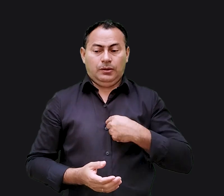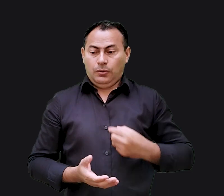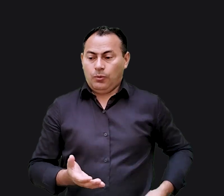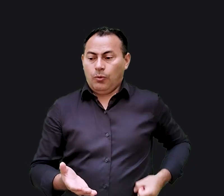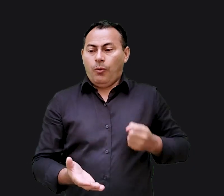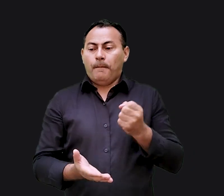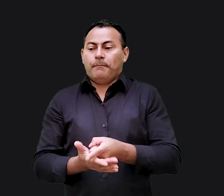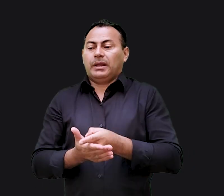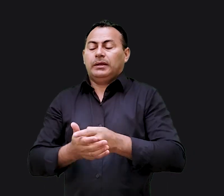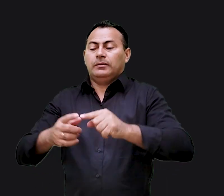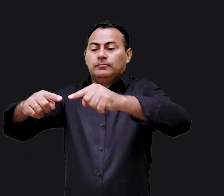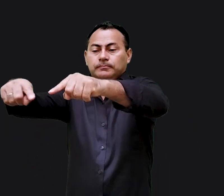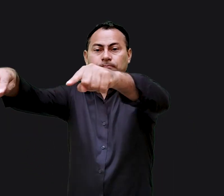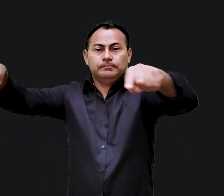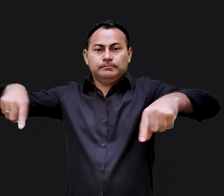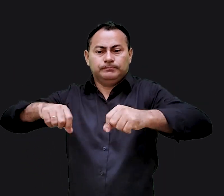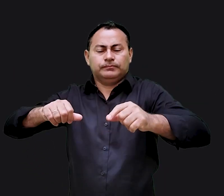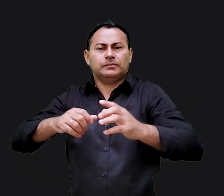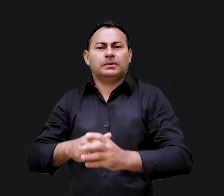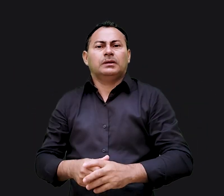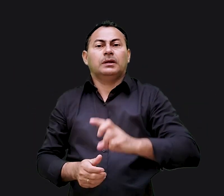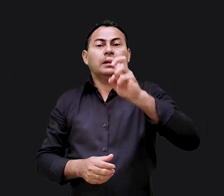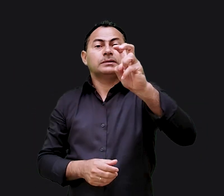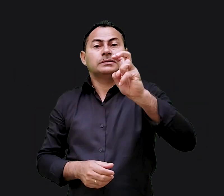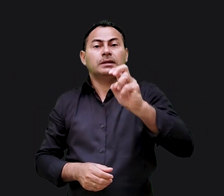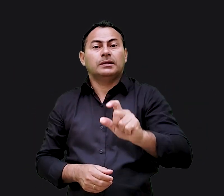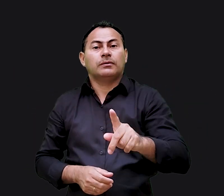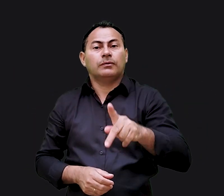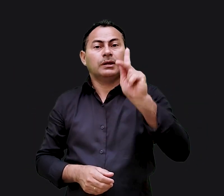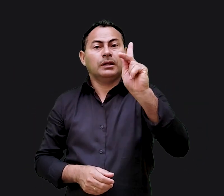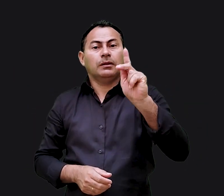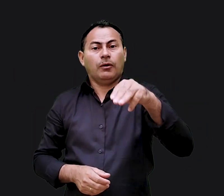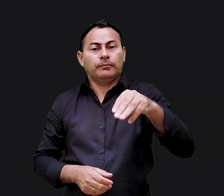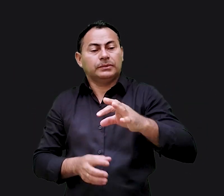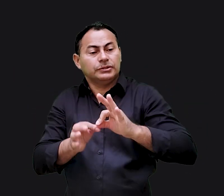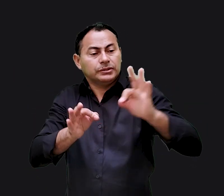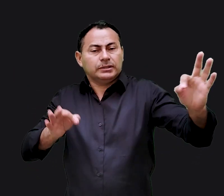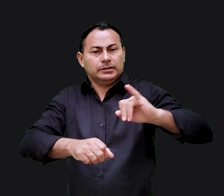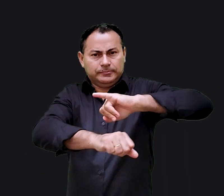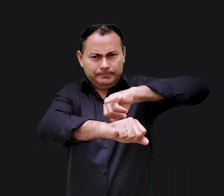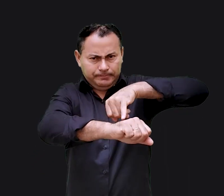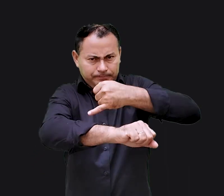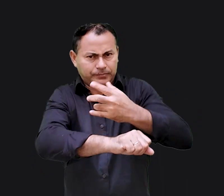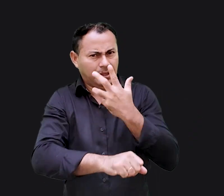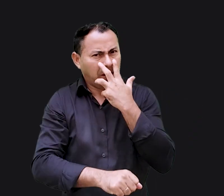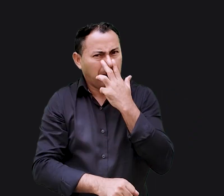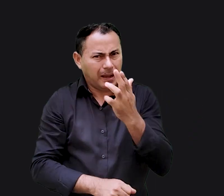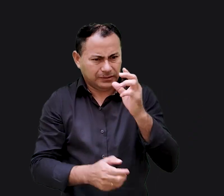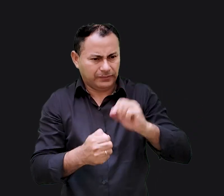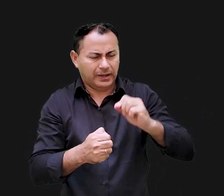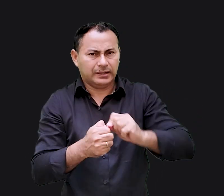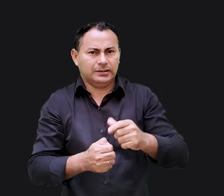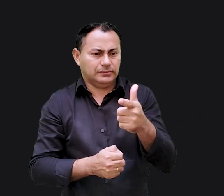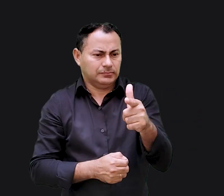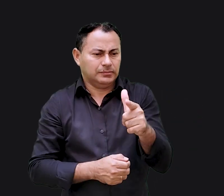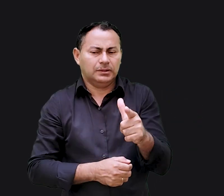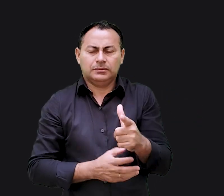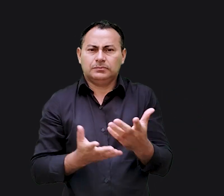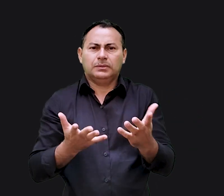Acabei de comprar uma propriedade e há apenas cinco quilômetros de Jerusalém. Vocês acham, acham que eu faria isso se